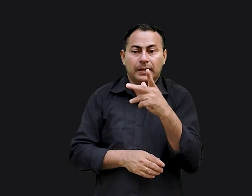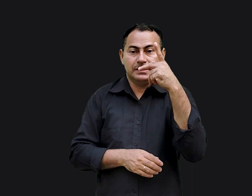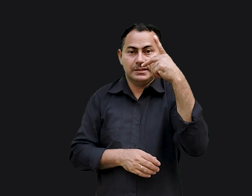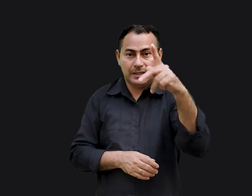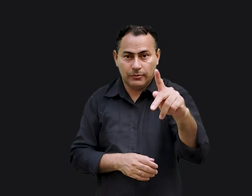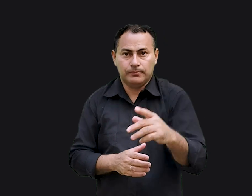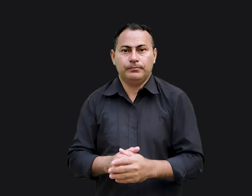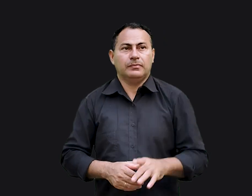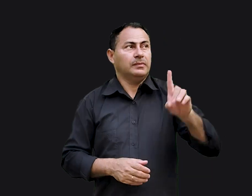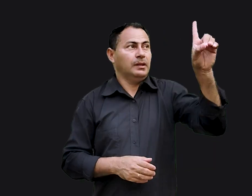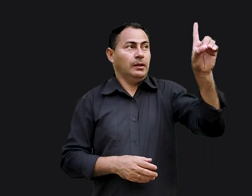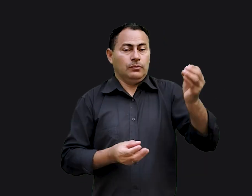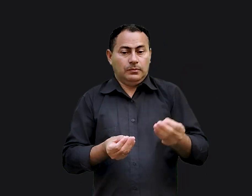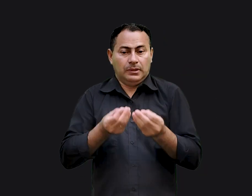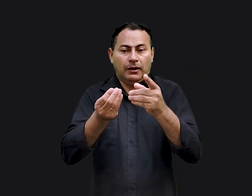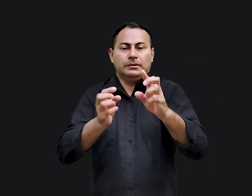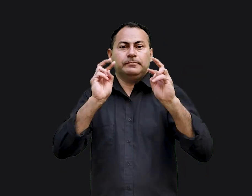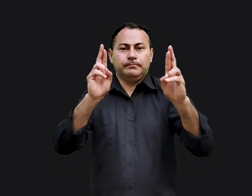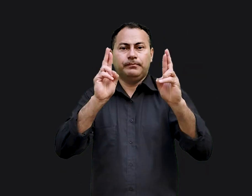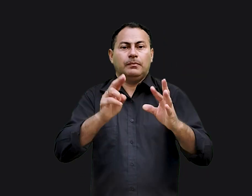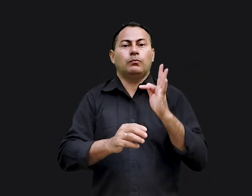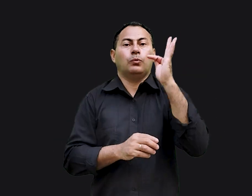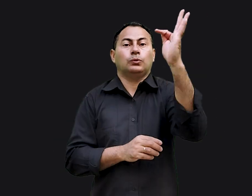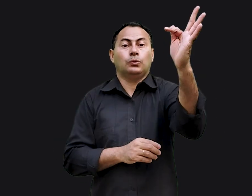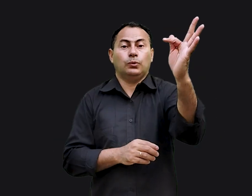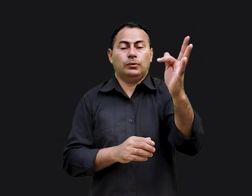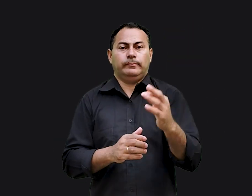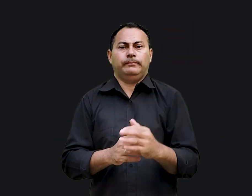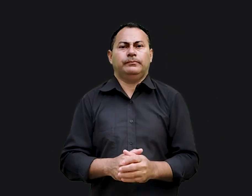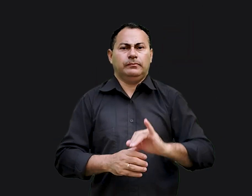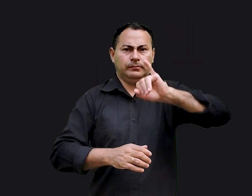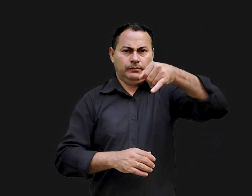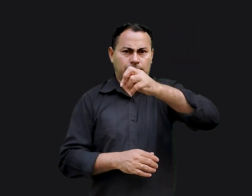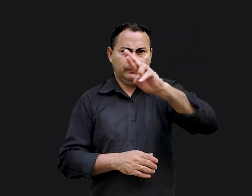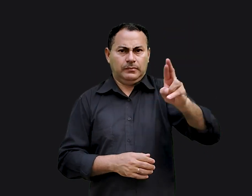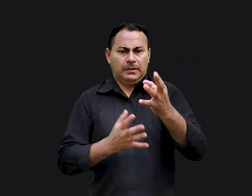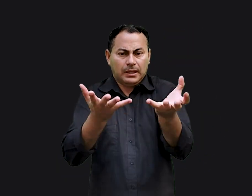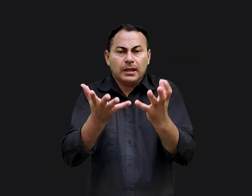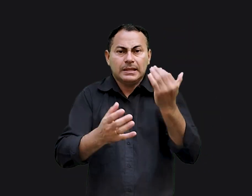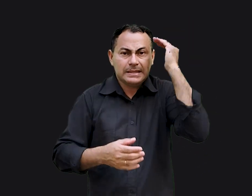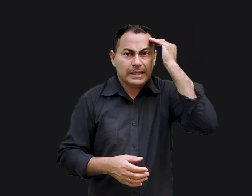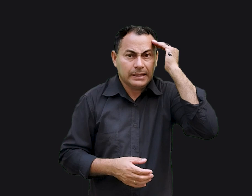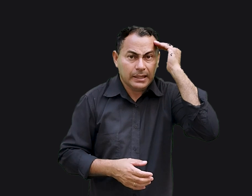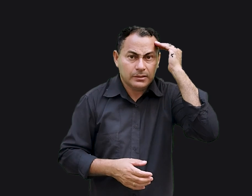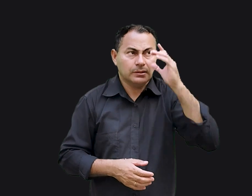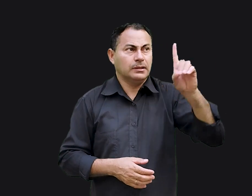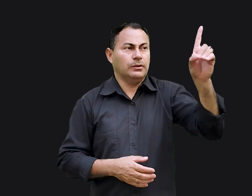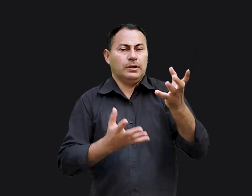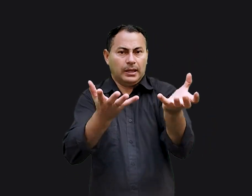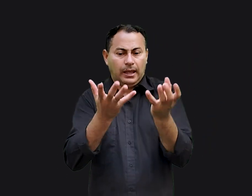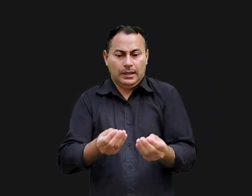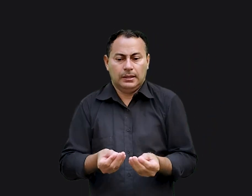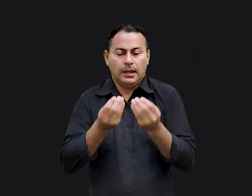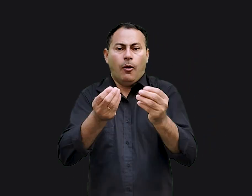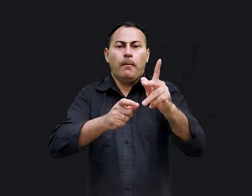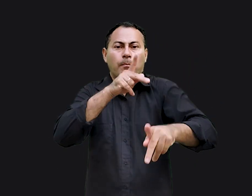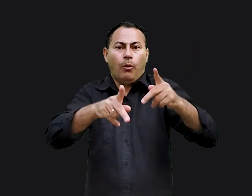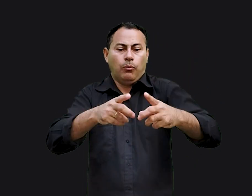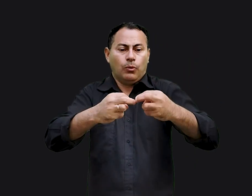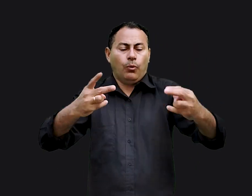o seu bem Deus quer dar a vocês esperança e um futuro Jeremias queria que eles entendessem que Deus quer dar ao